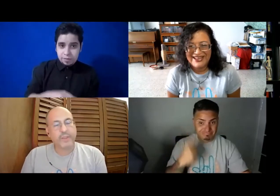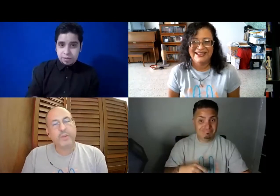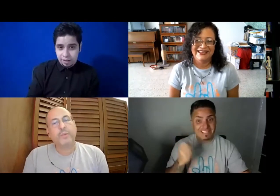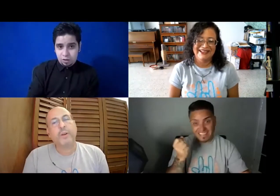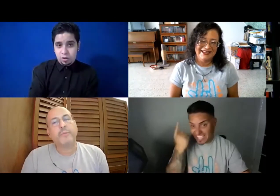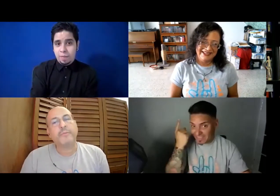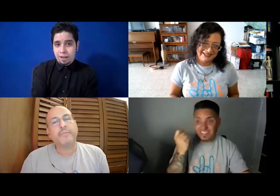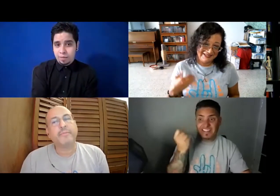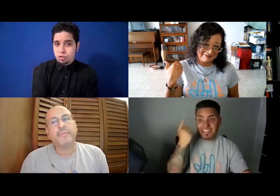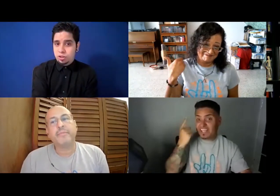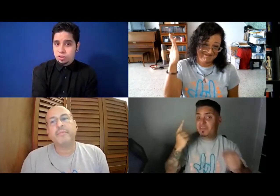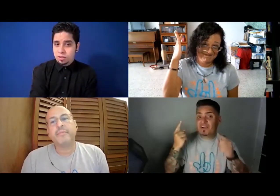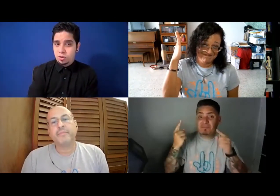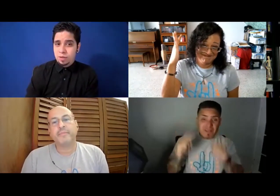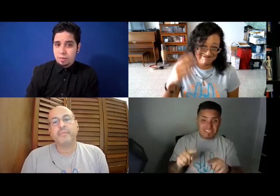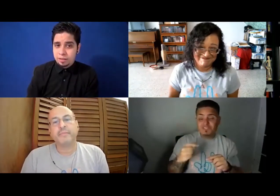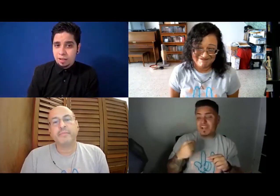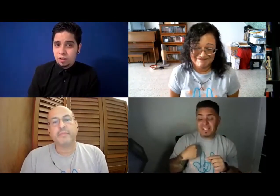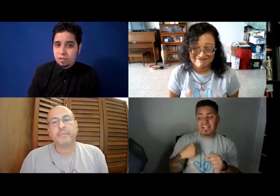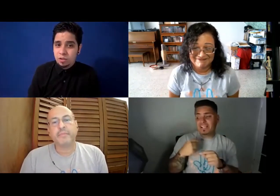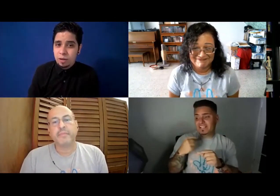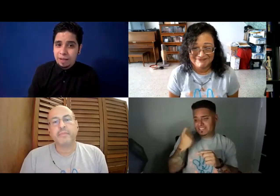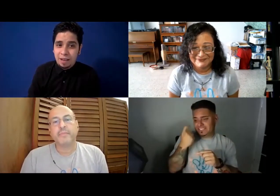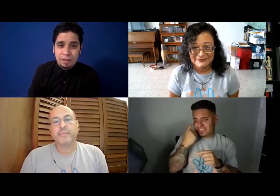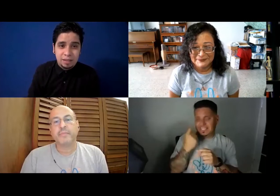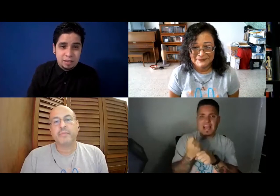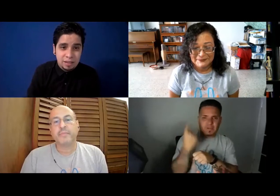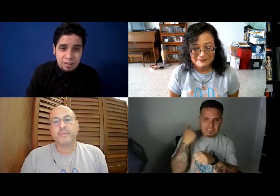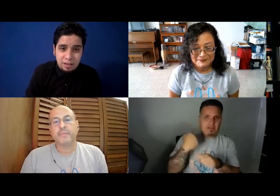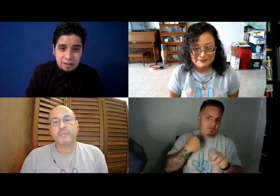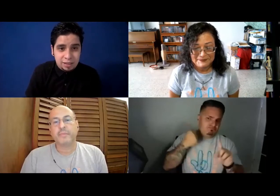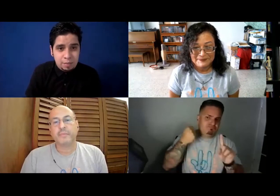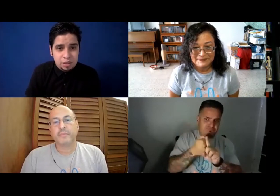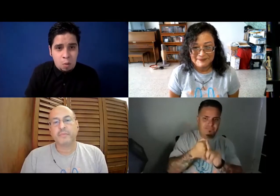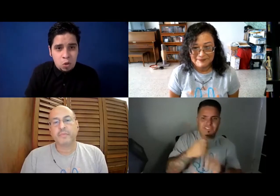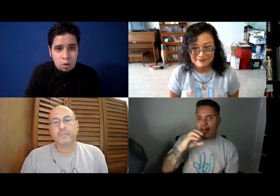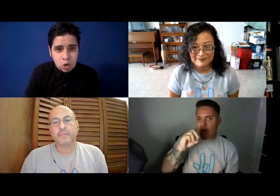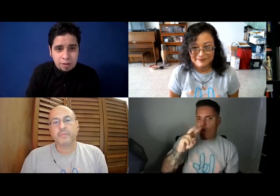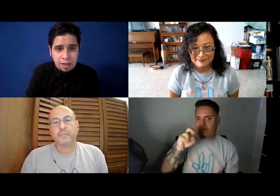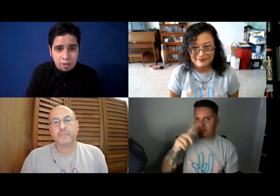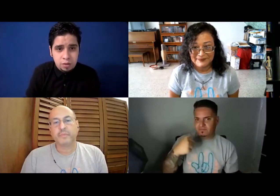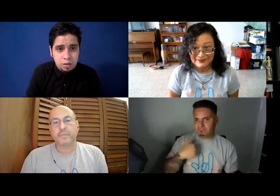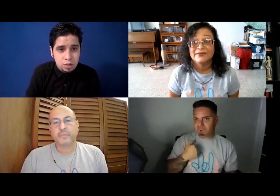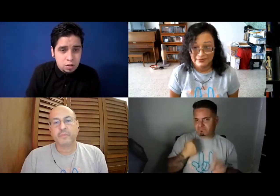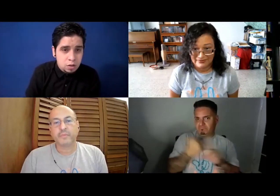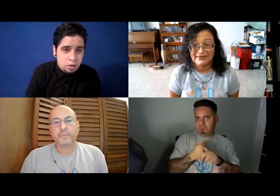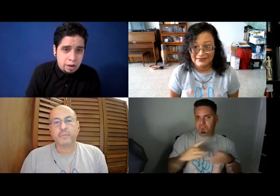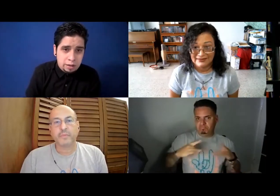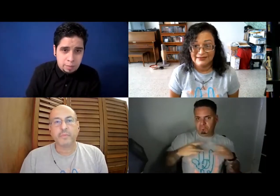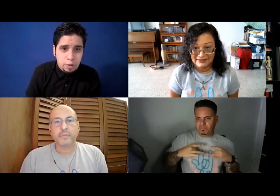Y eso suele pasar mucho. Yo entiendo completamente esa situación, eso me pasa a mí. Recientemente, un año pasado, en el tiempo del